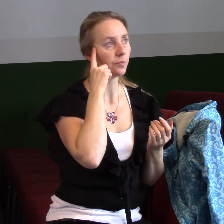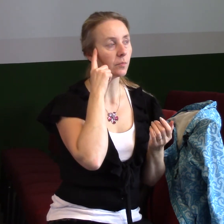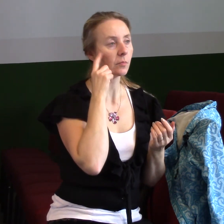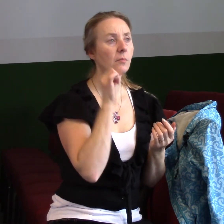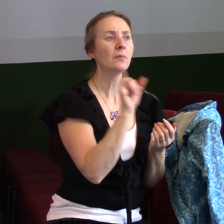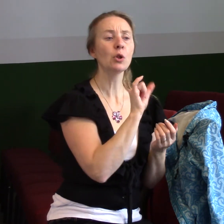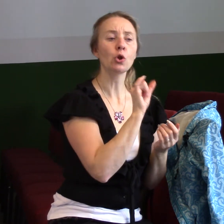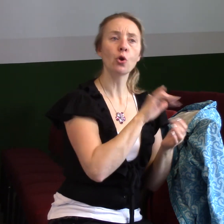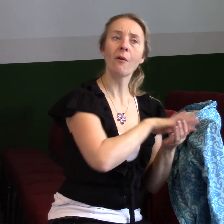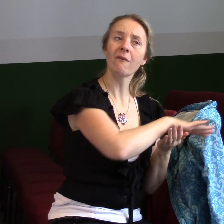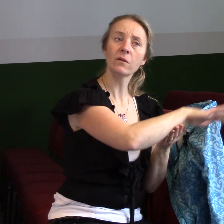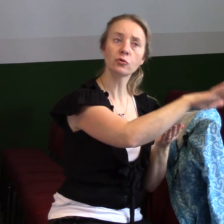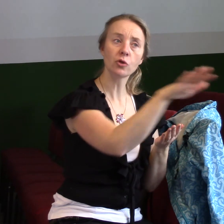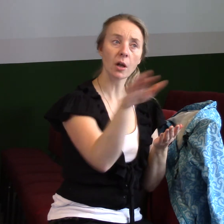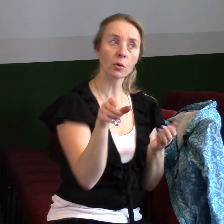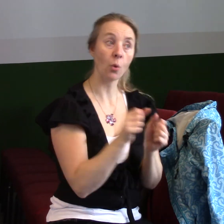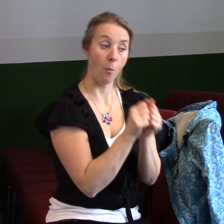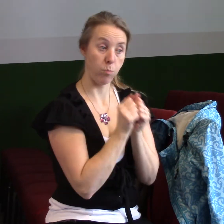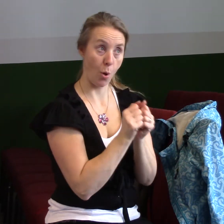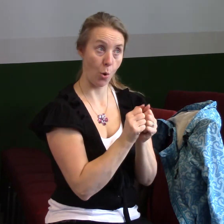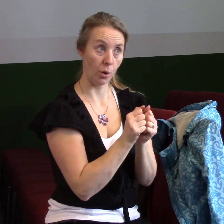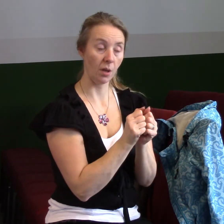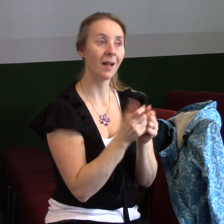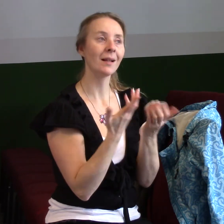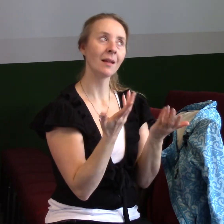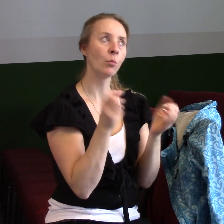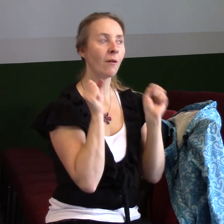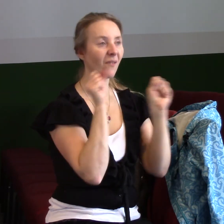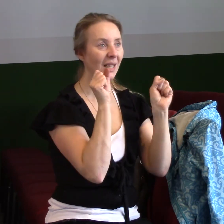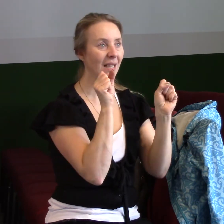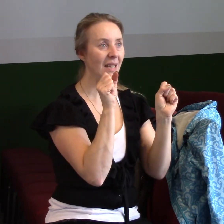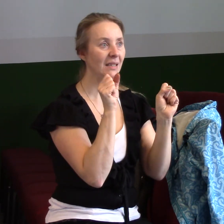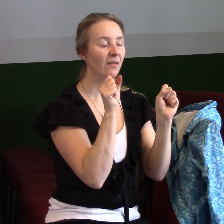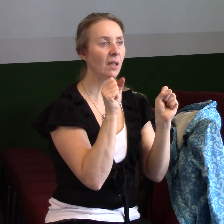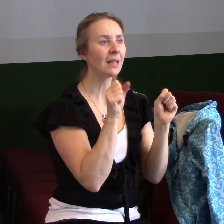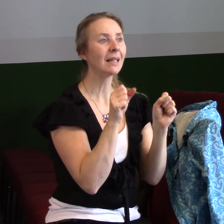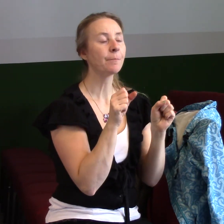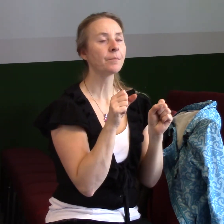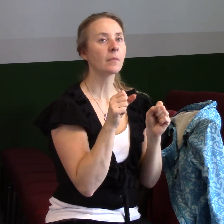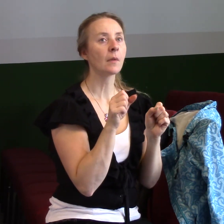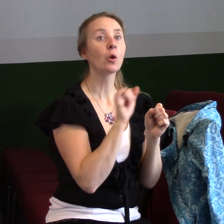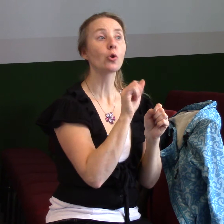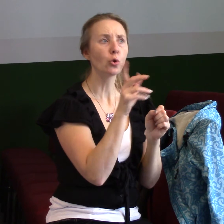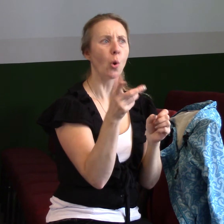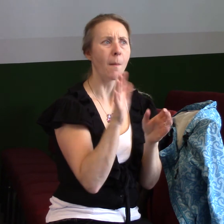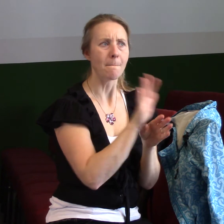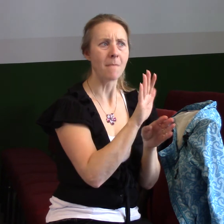o vítězství týká. Víte, tyká se nás jako by osobně. Tyká se to tebe,